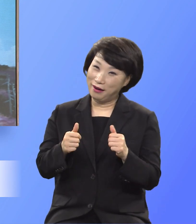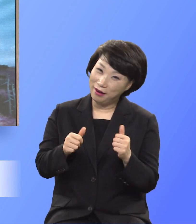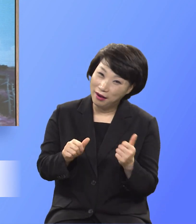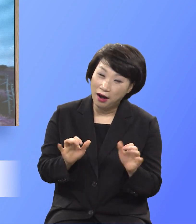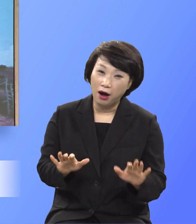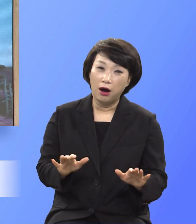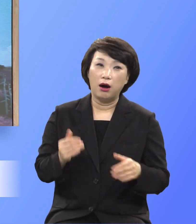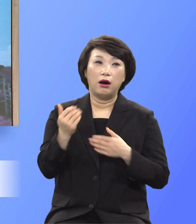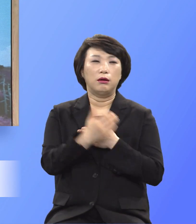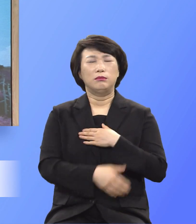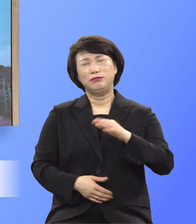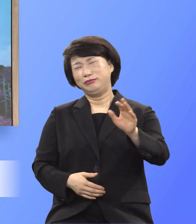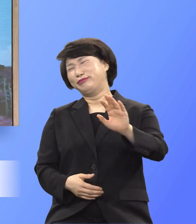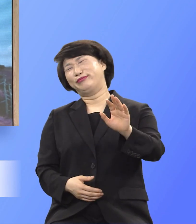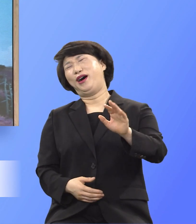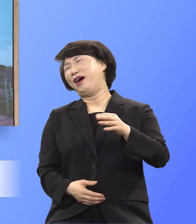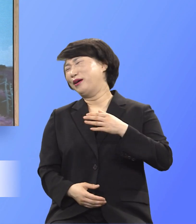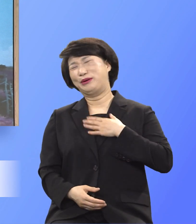얼마나 힘드냐.